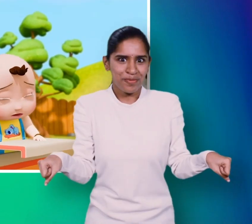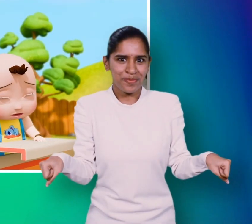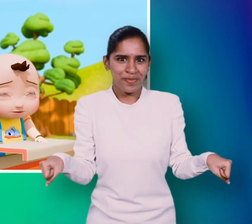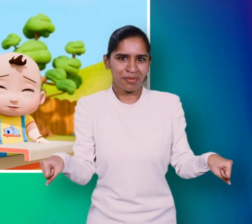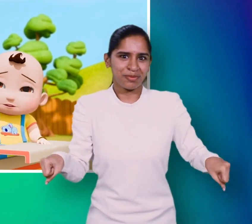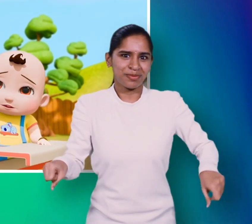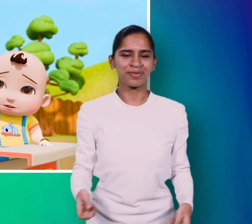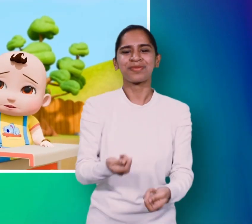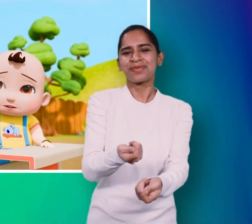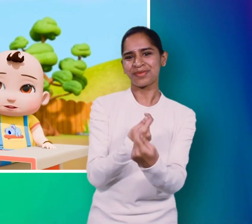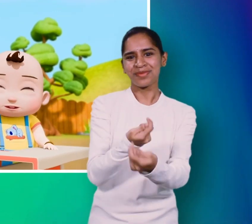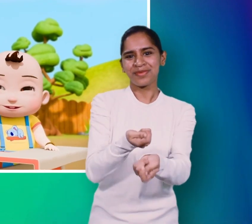पम